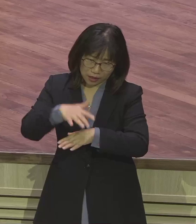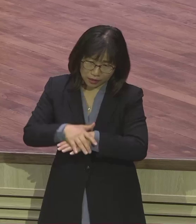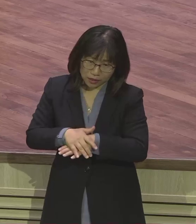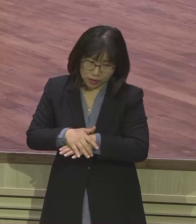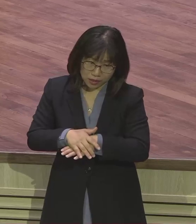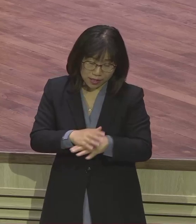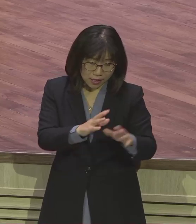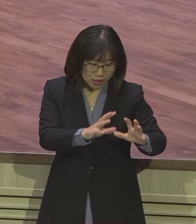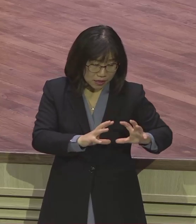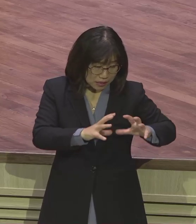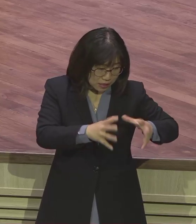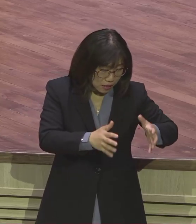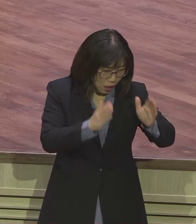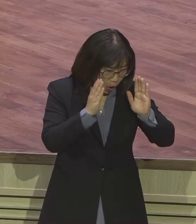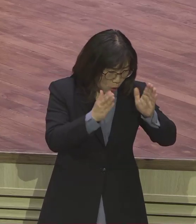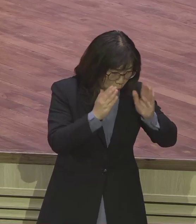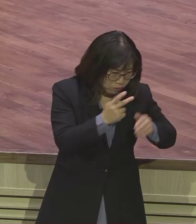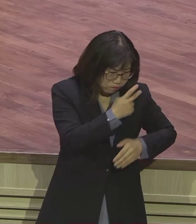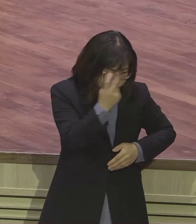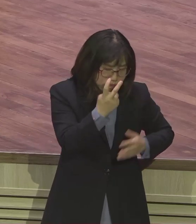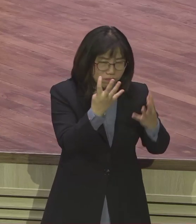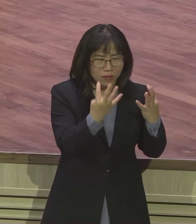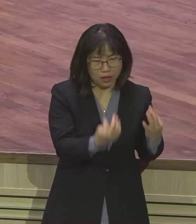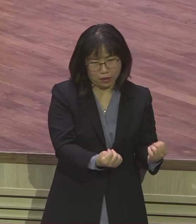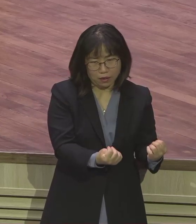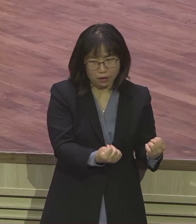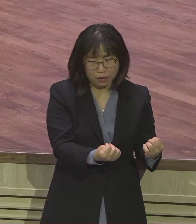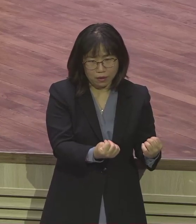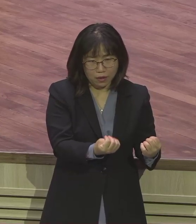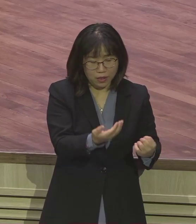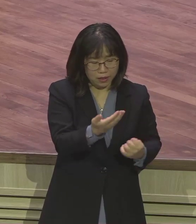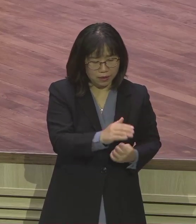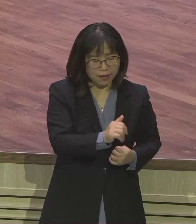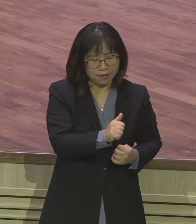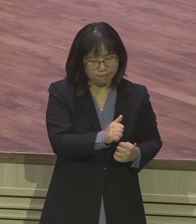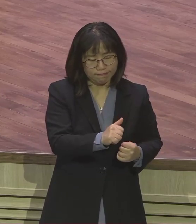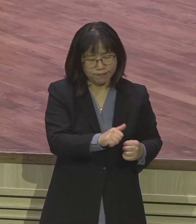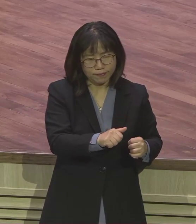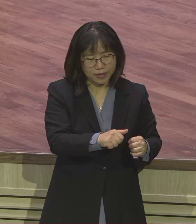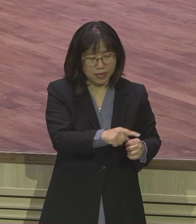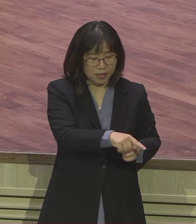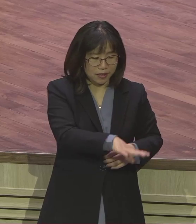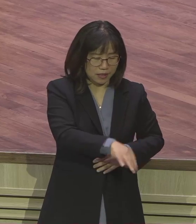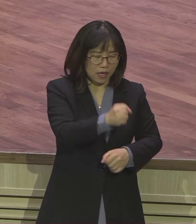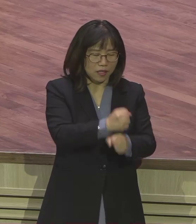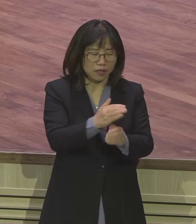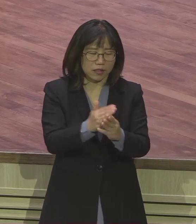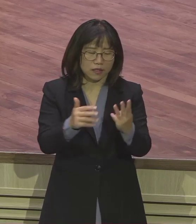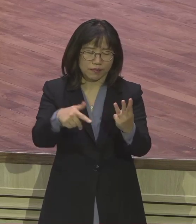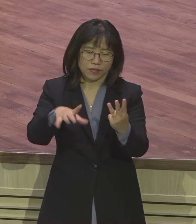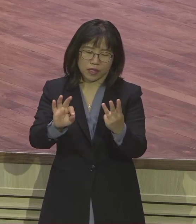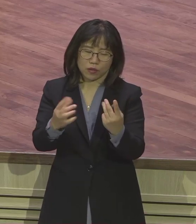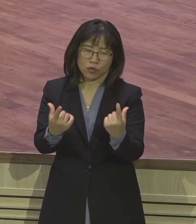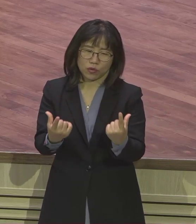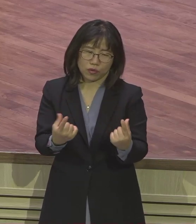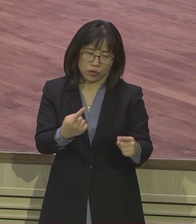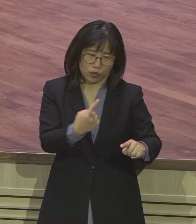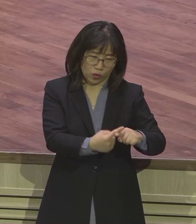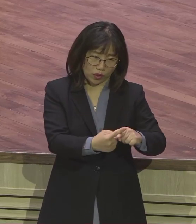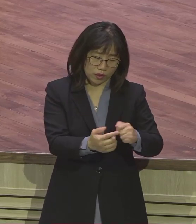뭐 자라. 그거 다 전부 창지삼자이란 말이에요. 어렸을 때부터 언약 교육. 모세의 부모가 얼마나